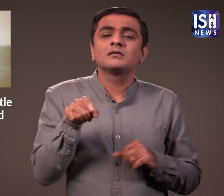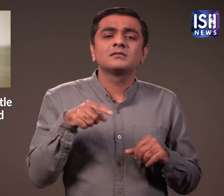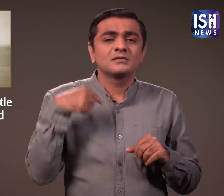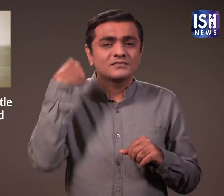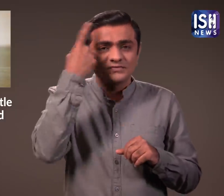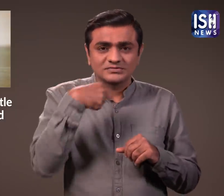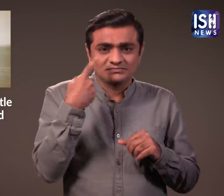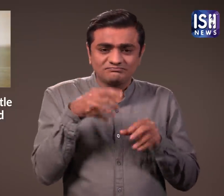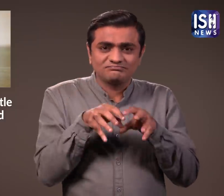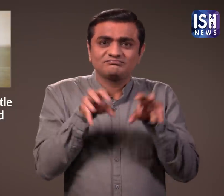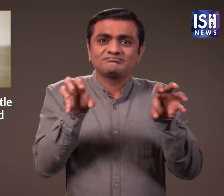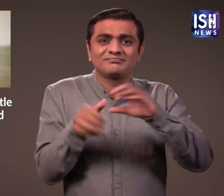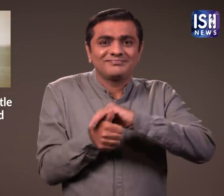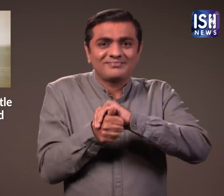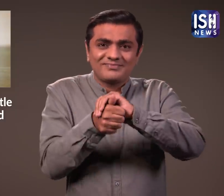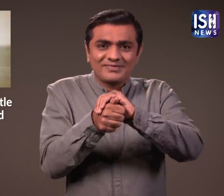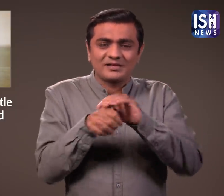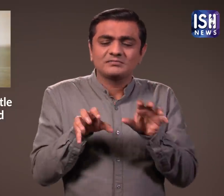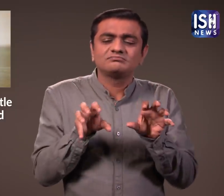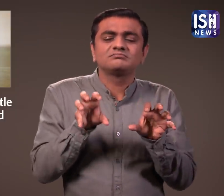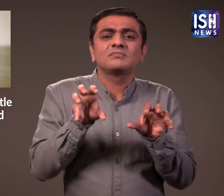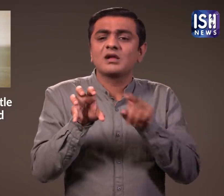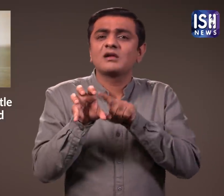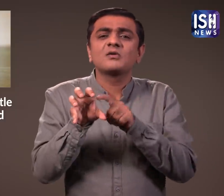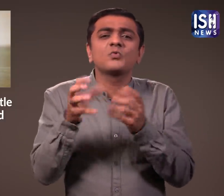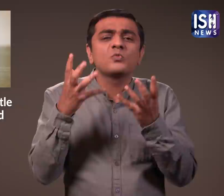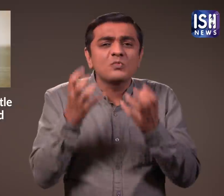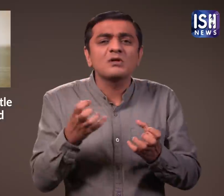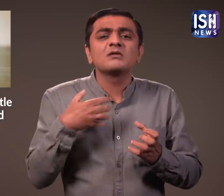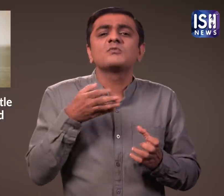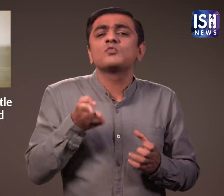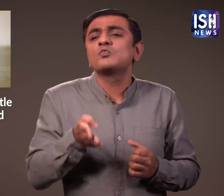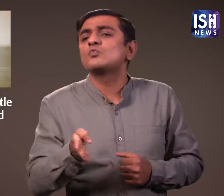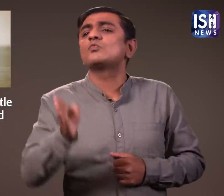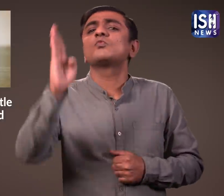दोनों सिर अपने छे पैरों का उप्योग करके बड़ी आसानी से चलते हैं